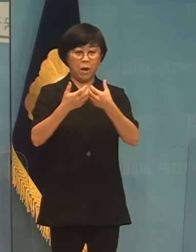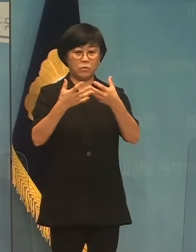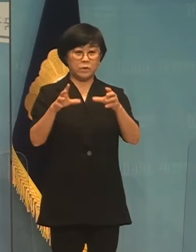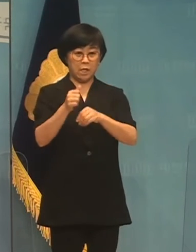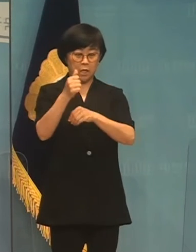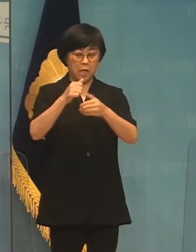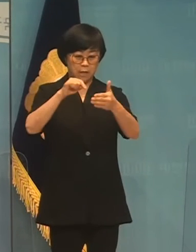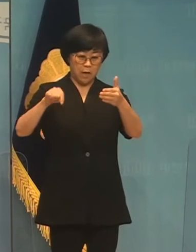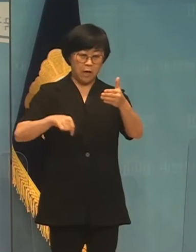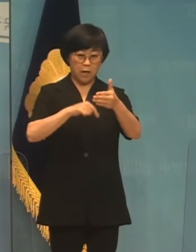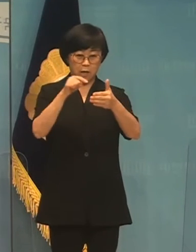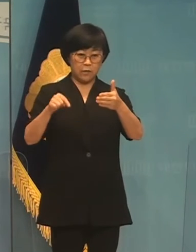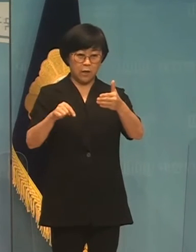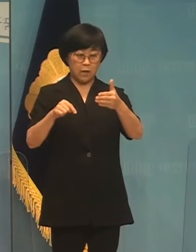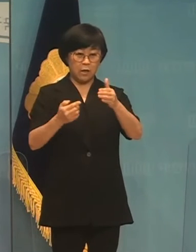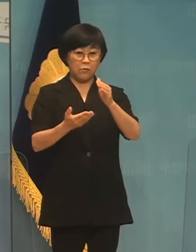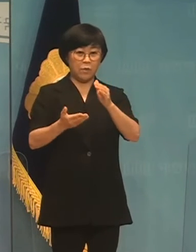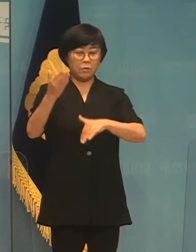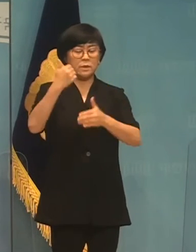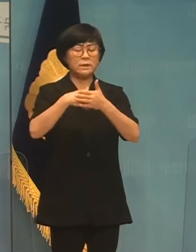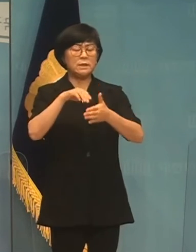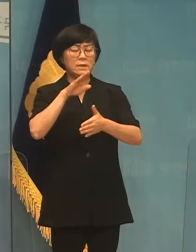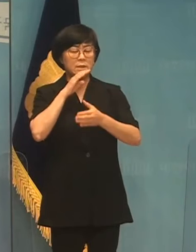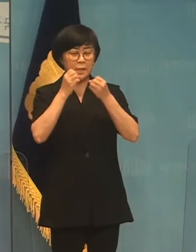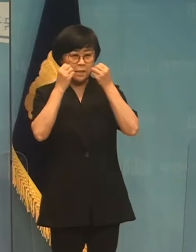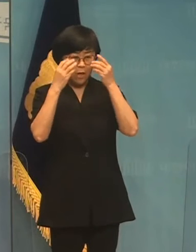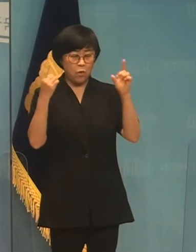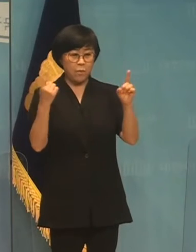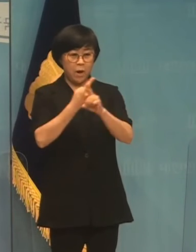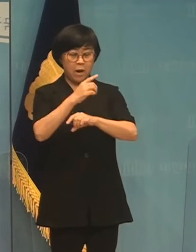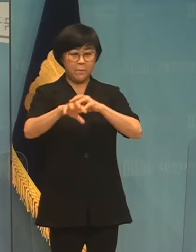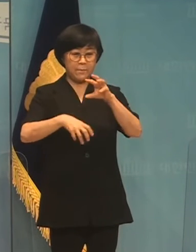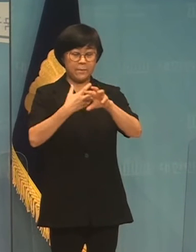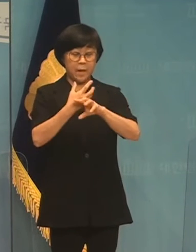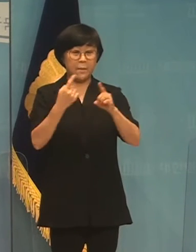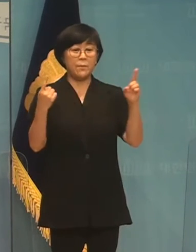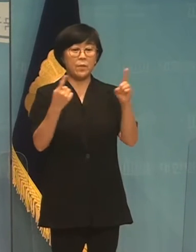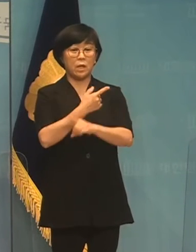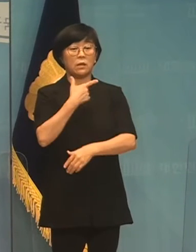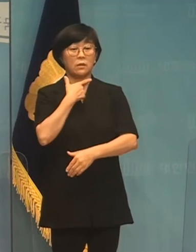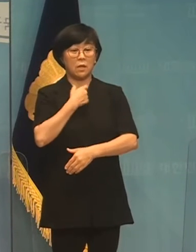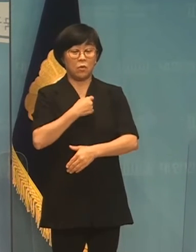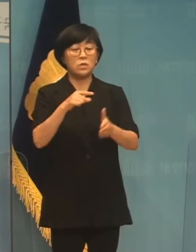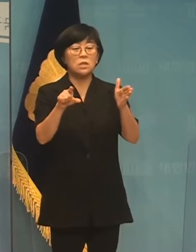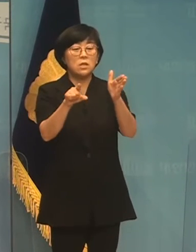자막 제공 및 자막 제공 및 포함하고